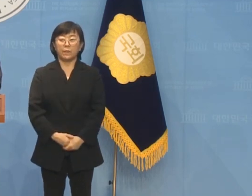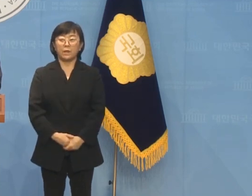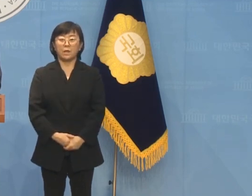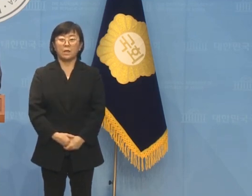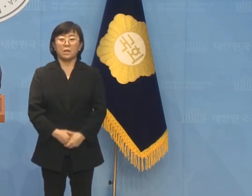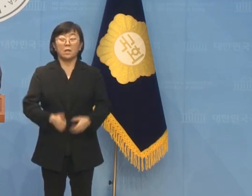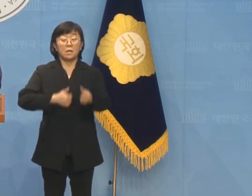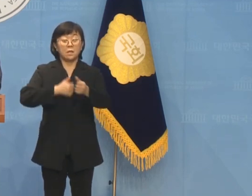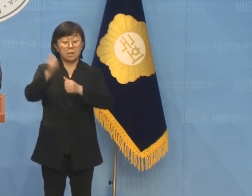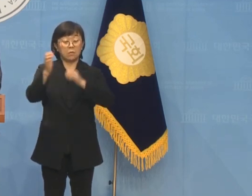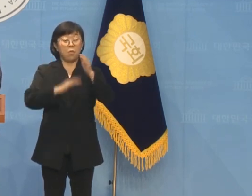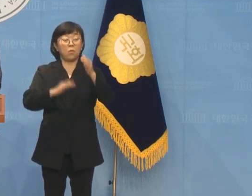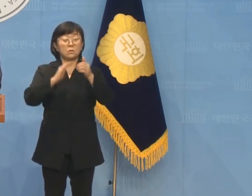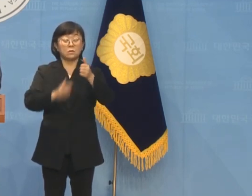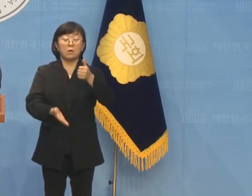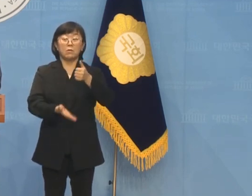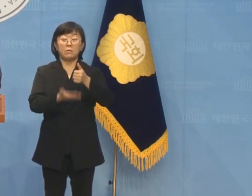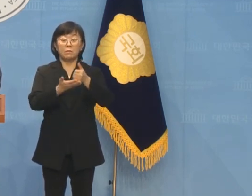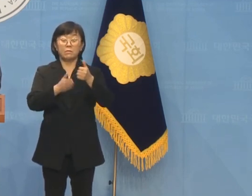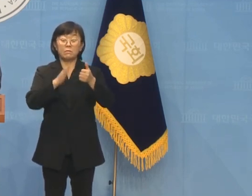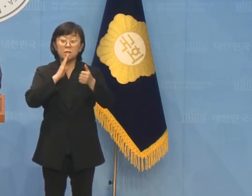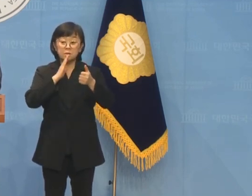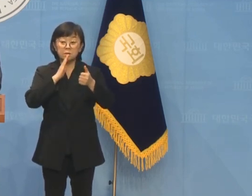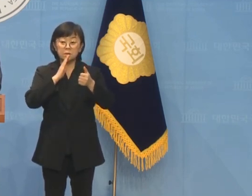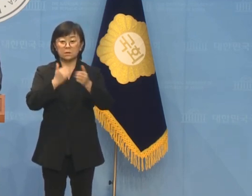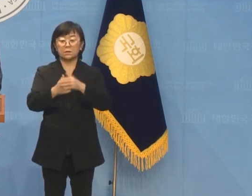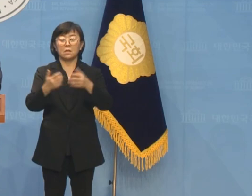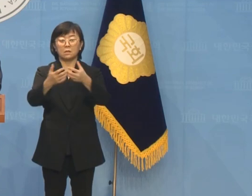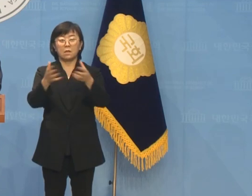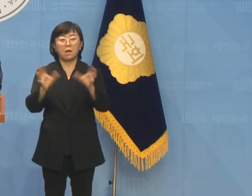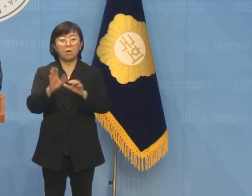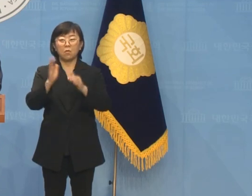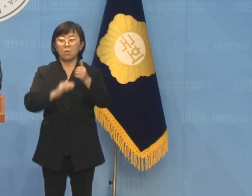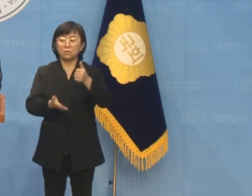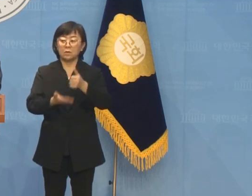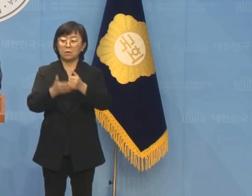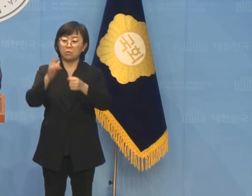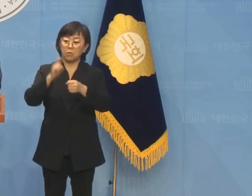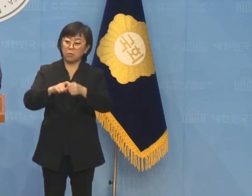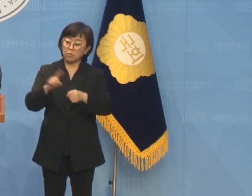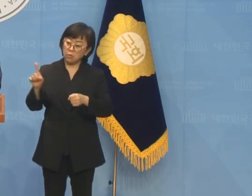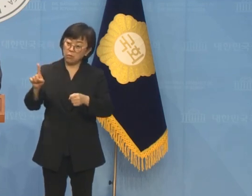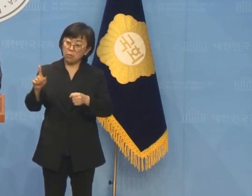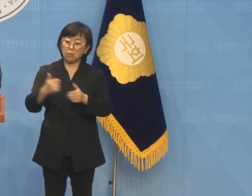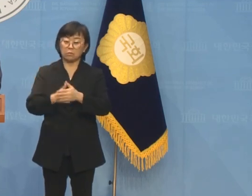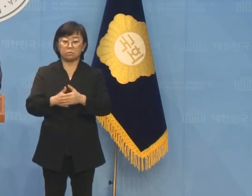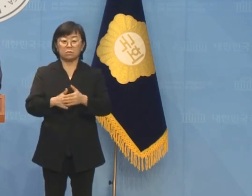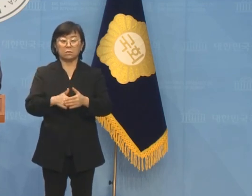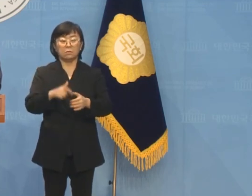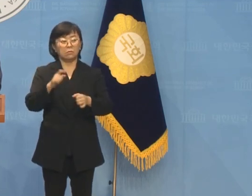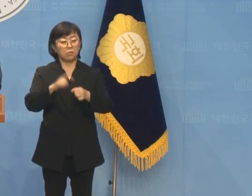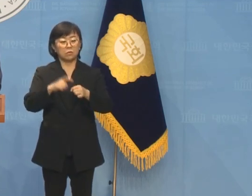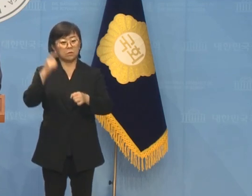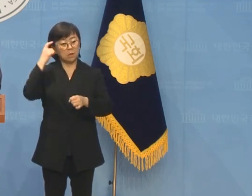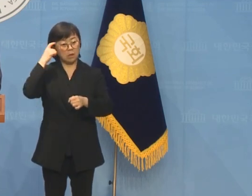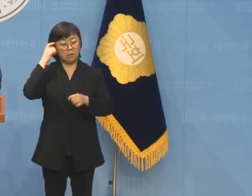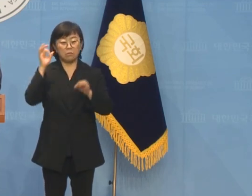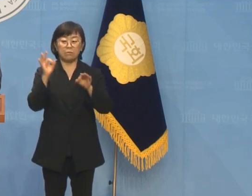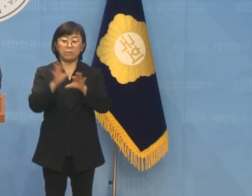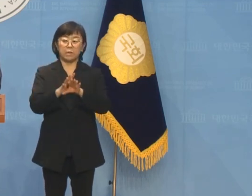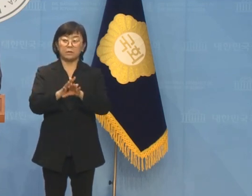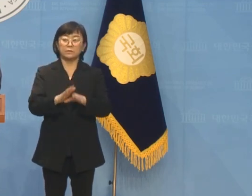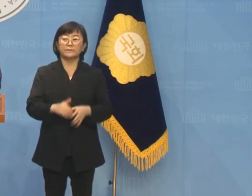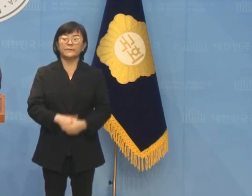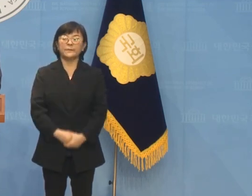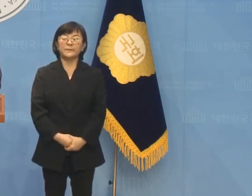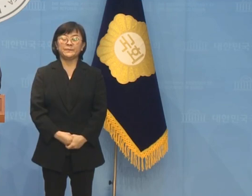길은 공천을 해도 모자를 팔에 우리 당 공천은 무엇을 목표로 하는지 목적의식을 상실하고